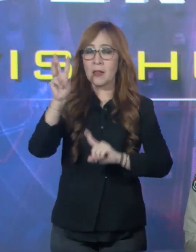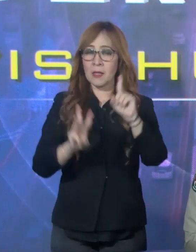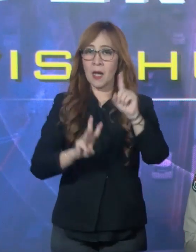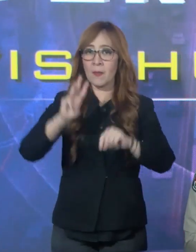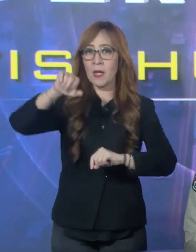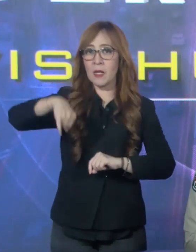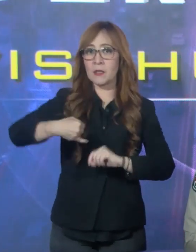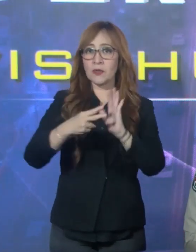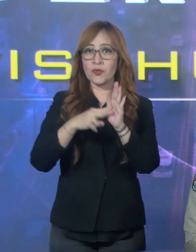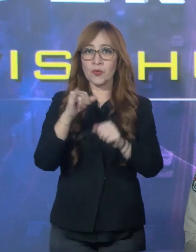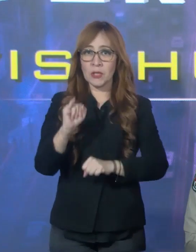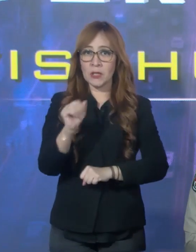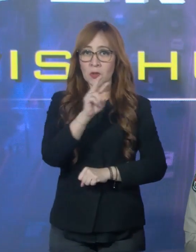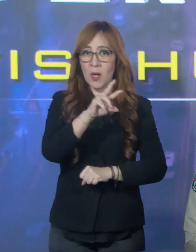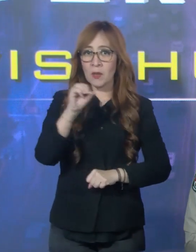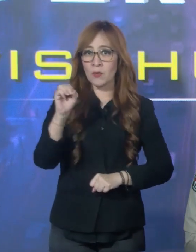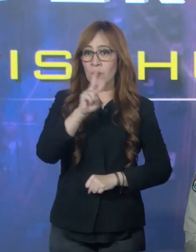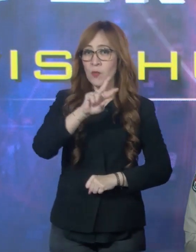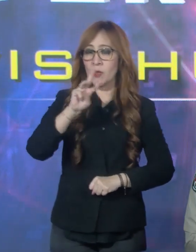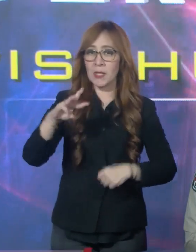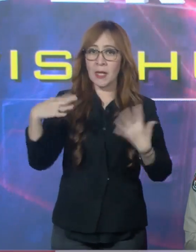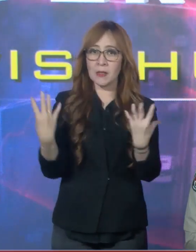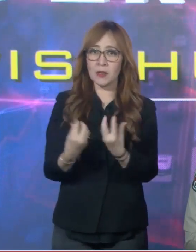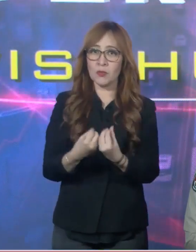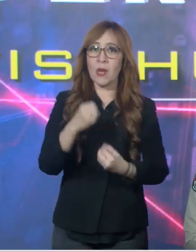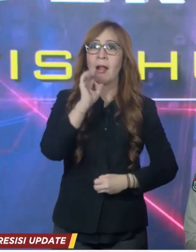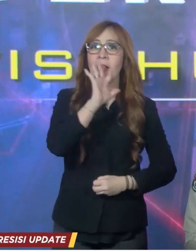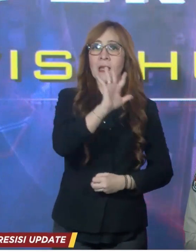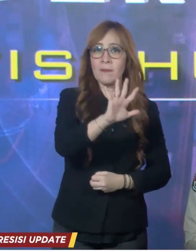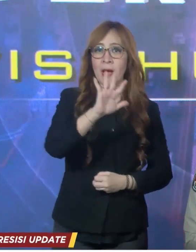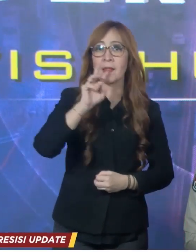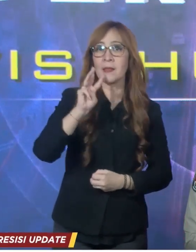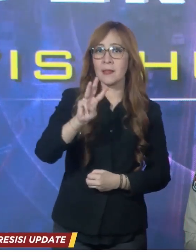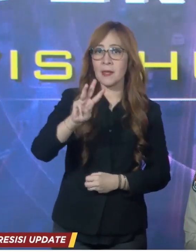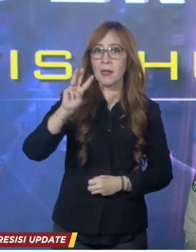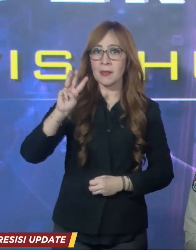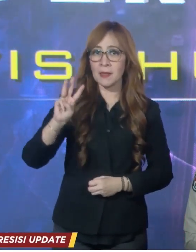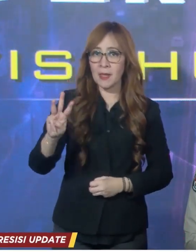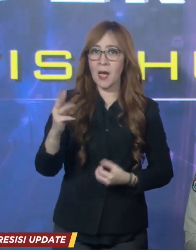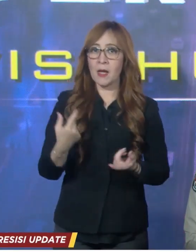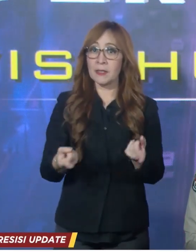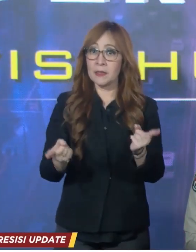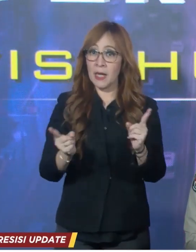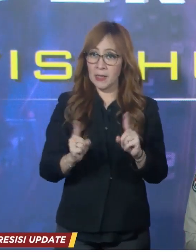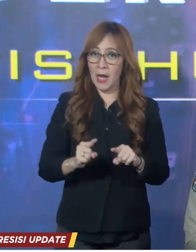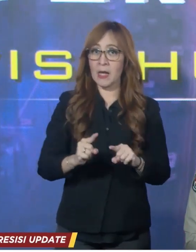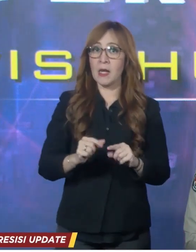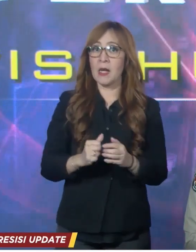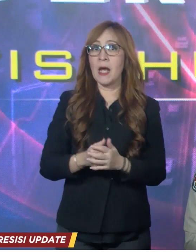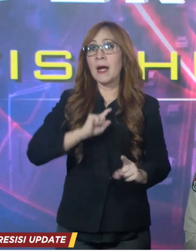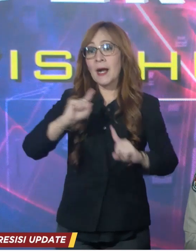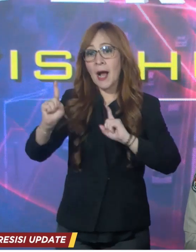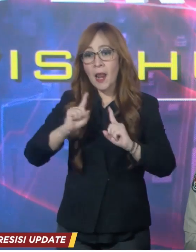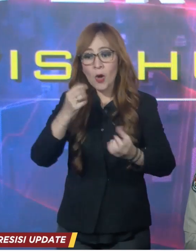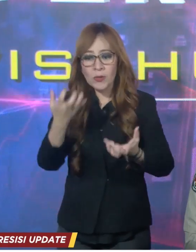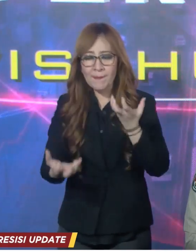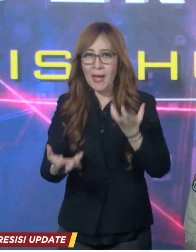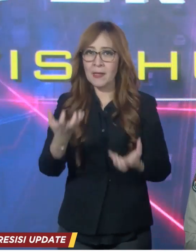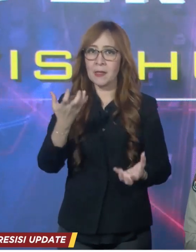tanggal 13 Juni 2023 sebanyak 533 kejadian,